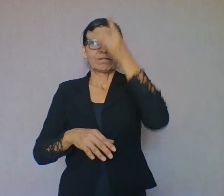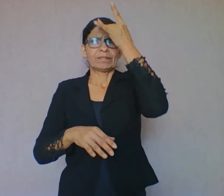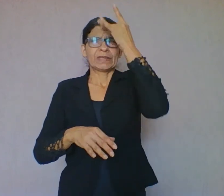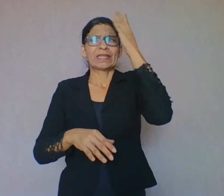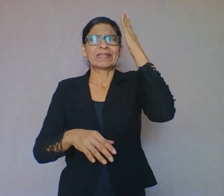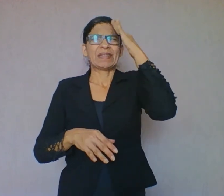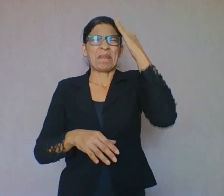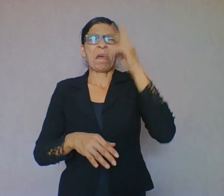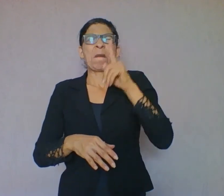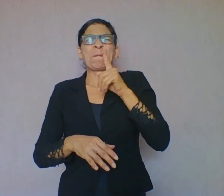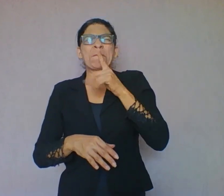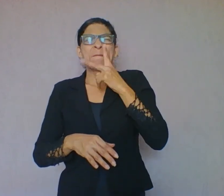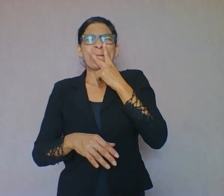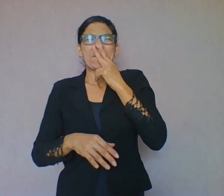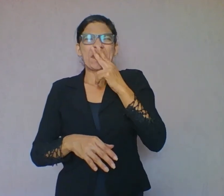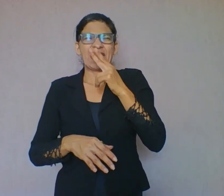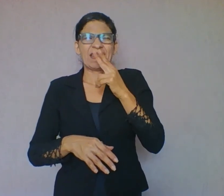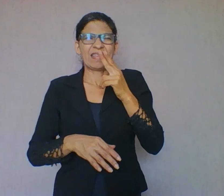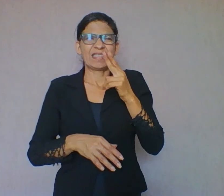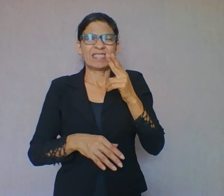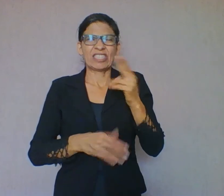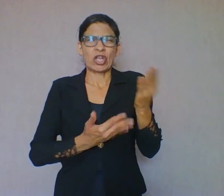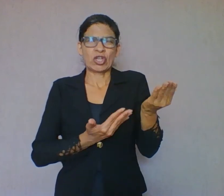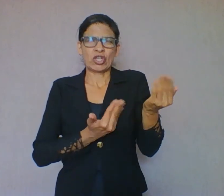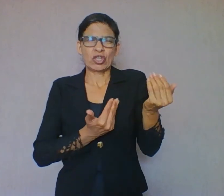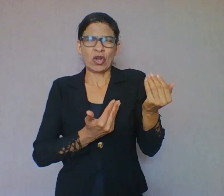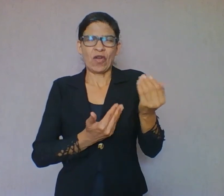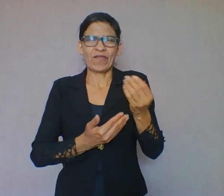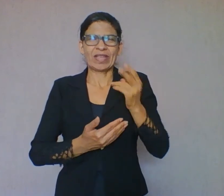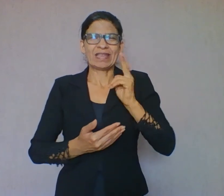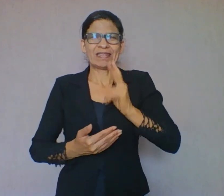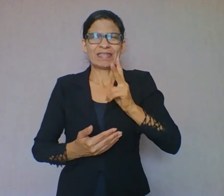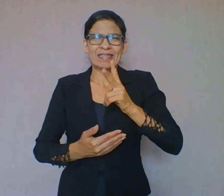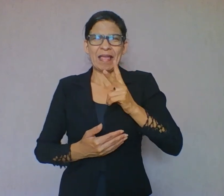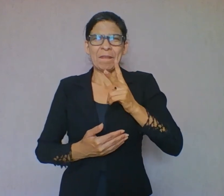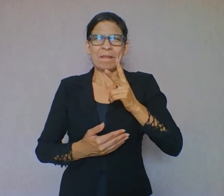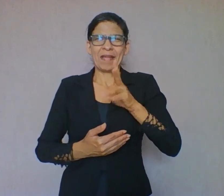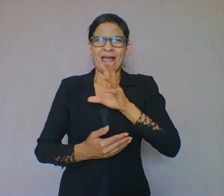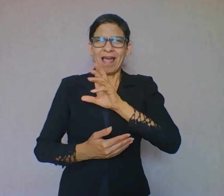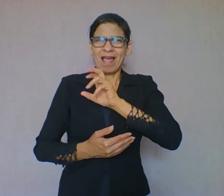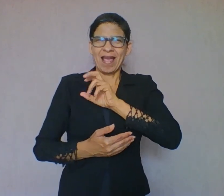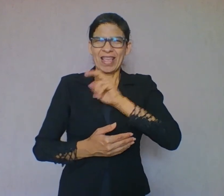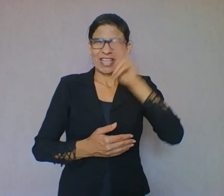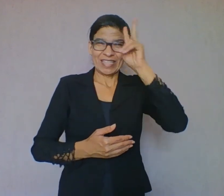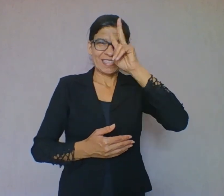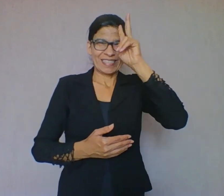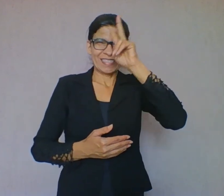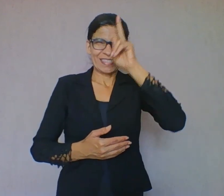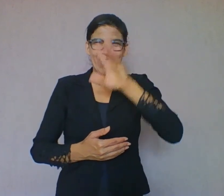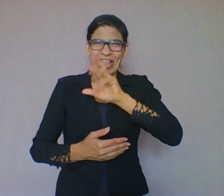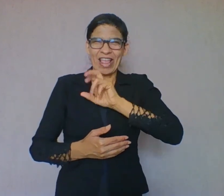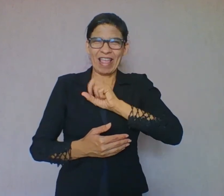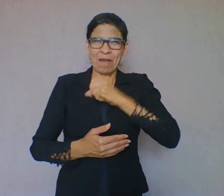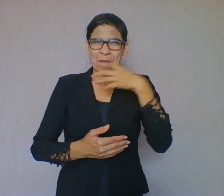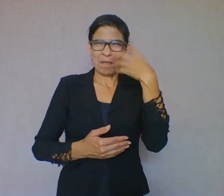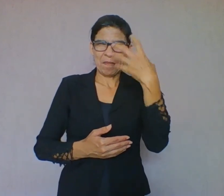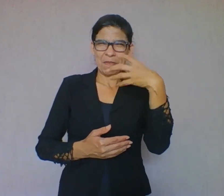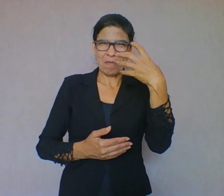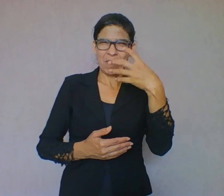poderemos prever, fazer a previsão que neste texto a mocinha poderá morrer. Tanto a operação de